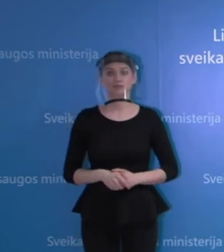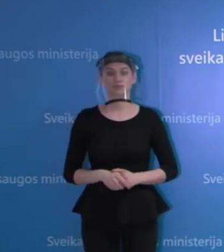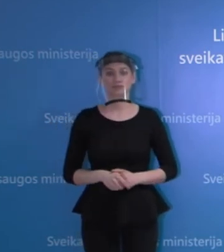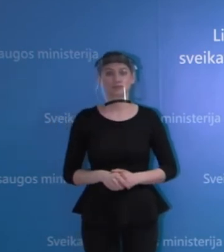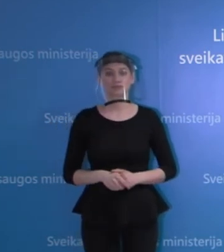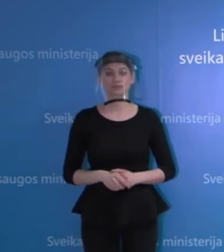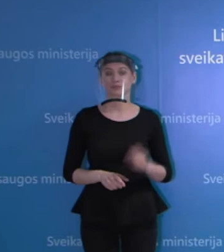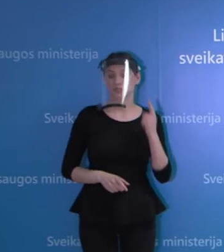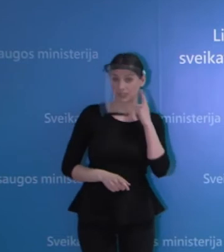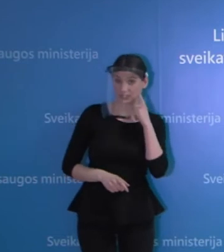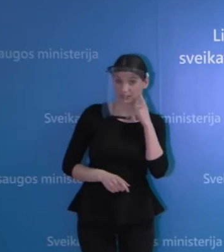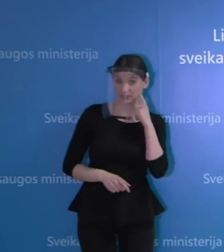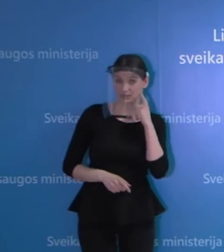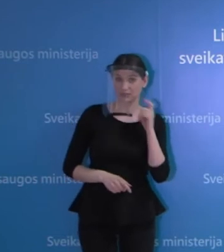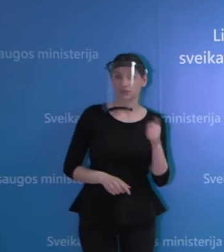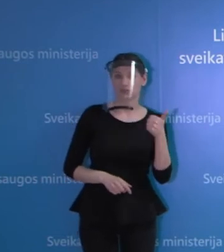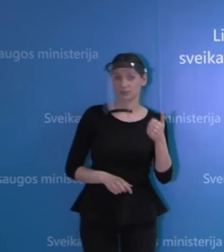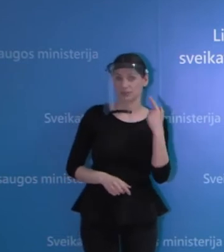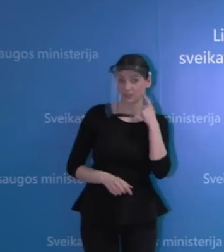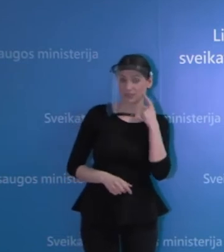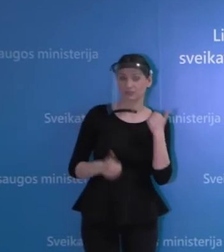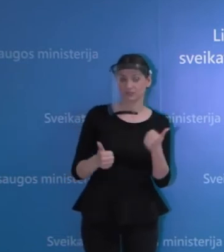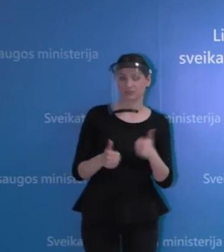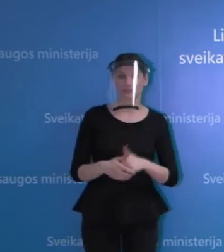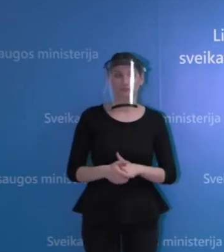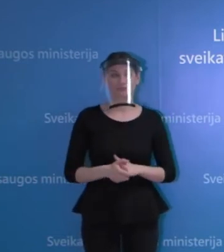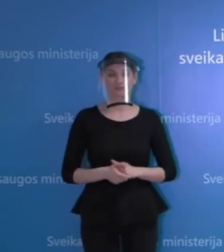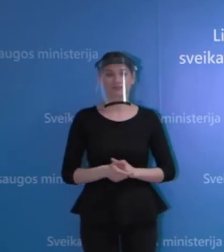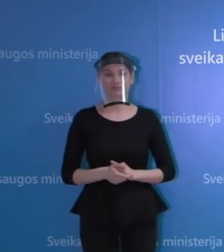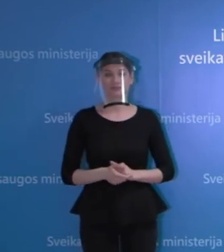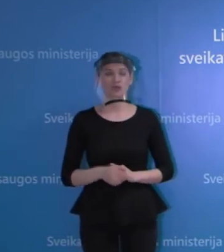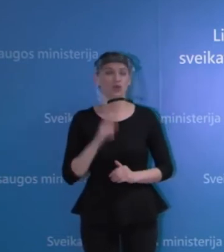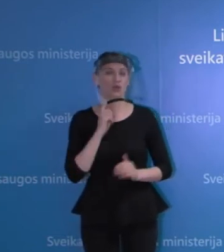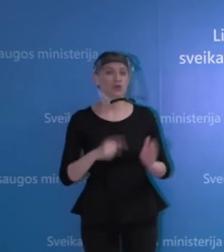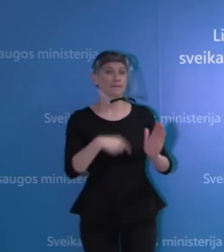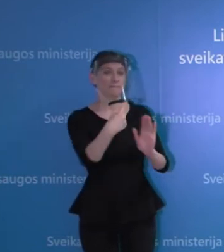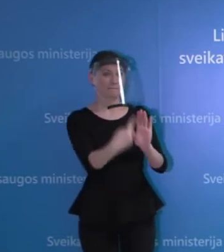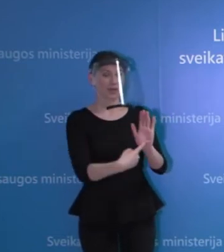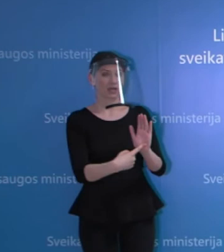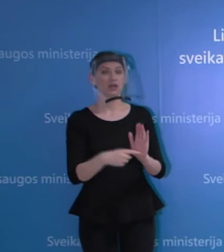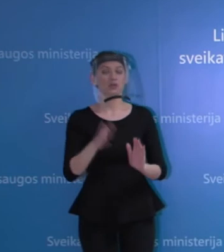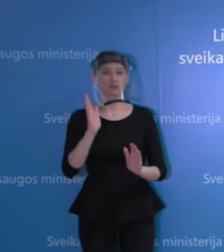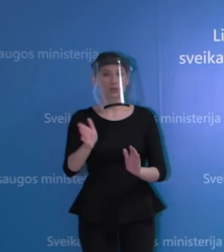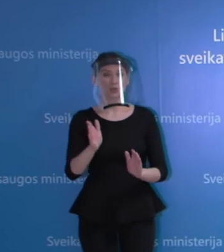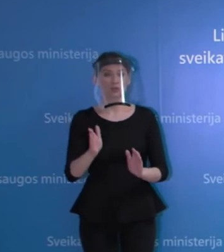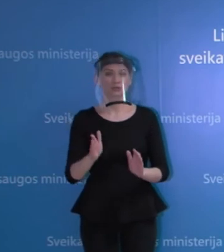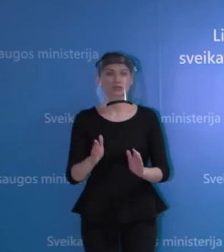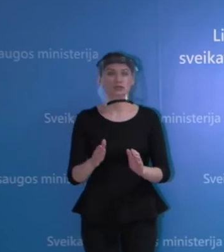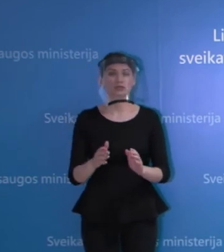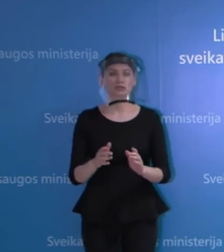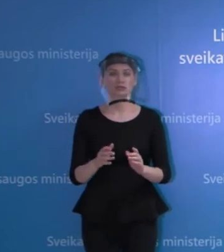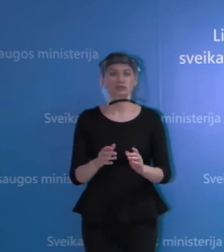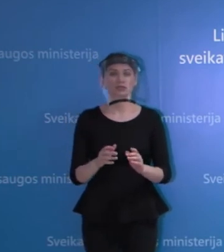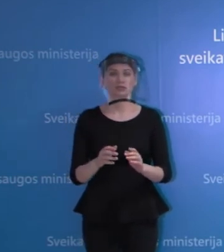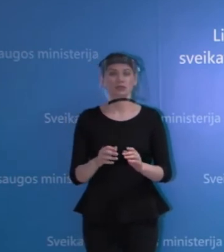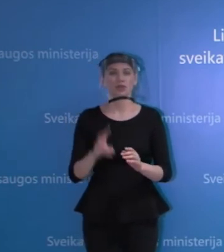Aš girdžiau, jūs girdėt? Dabar girdim. Dabar girdim. Ir ai norėjau paklausti, ar numatoma rengti daugiau tikrinimų šalia su hospisose